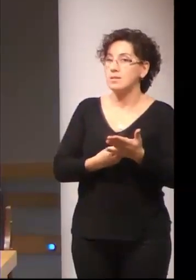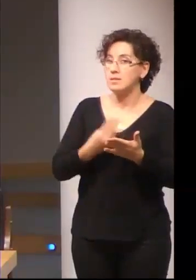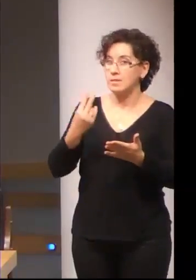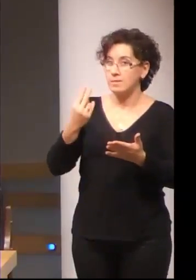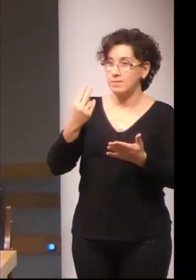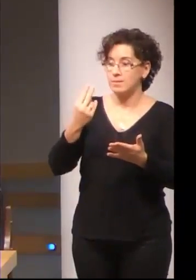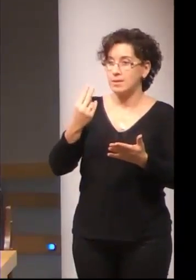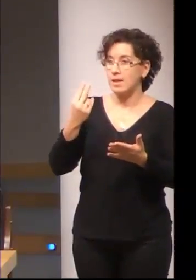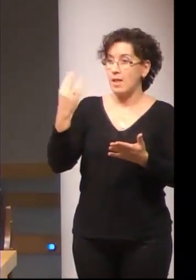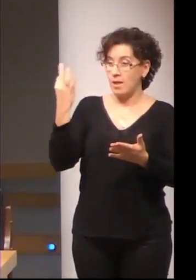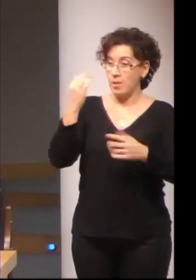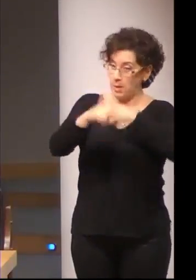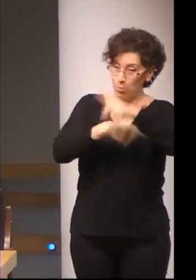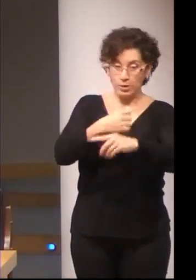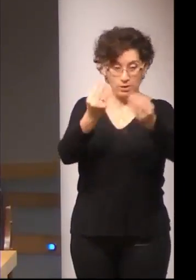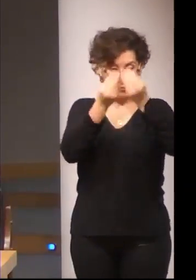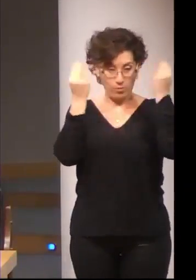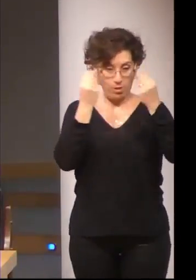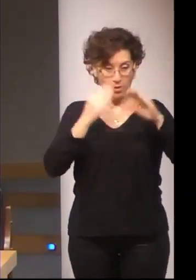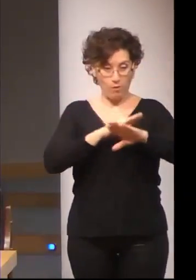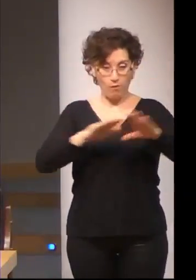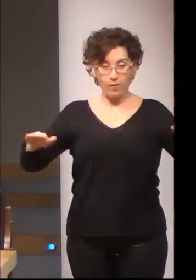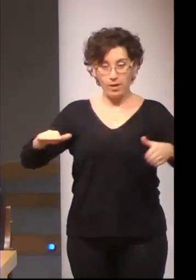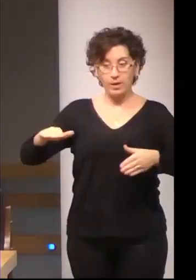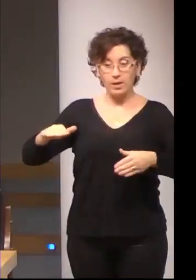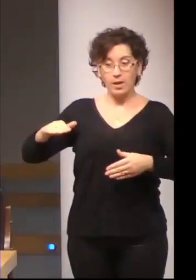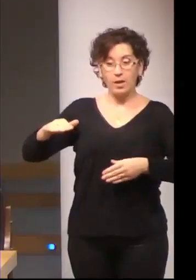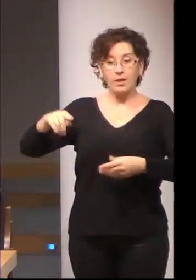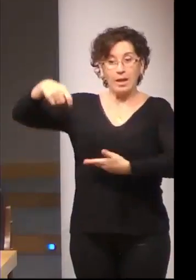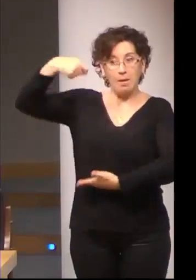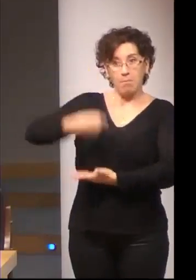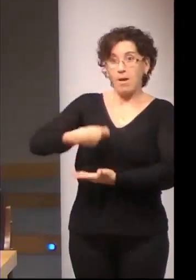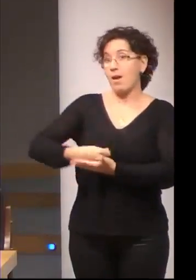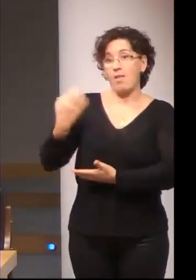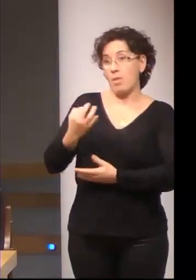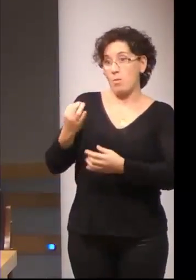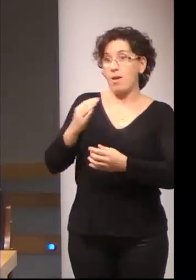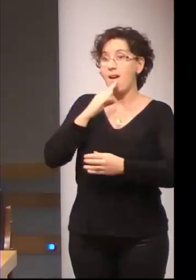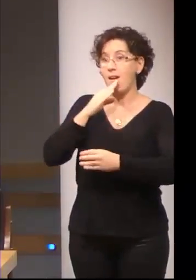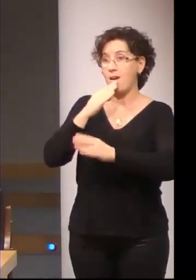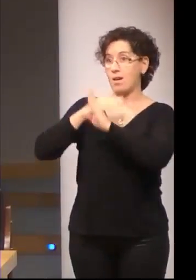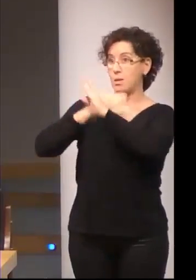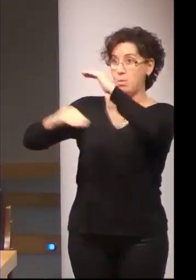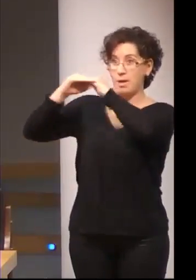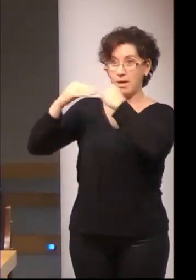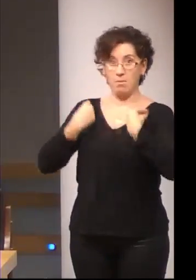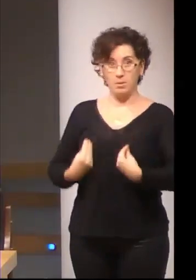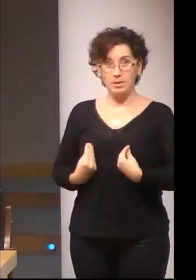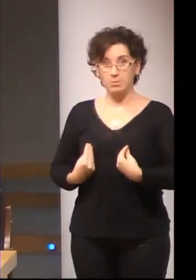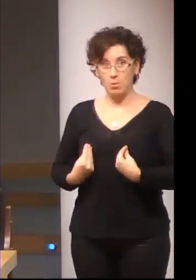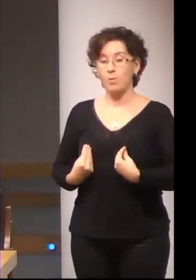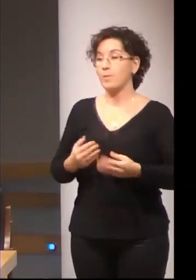capacitación explícita sin embargo un mediador lingüístico y ahí es donde están las